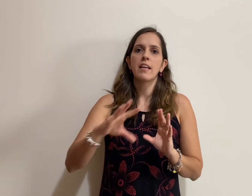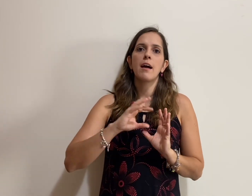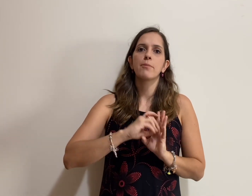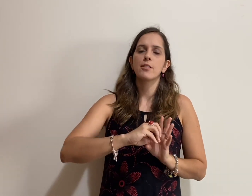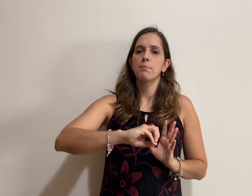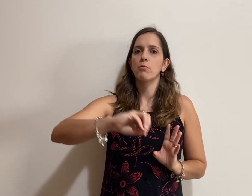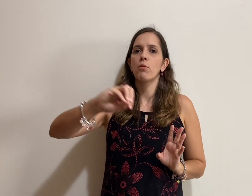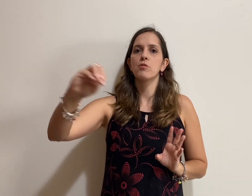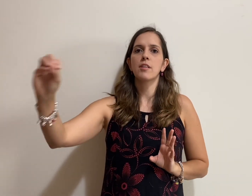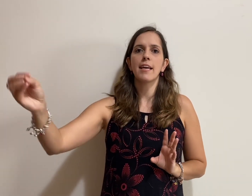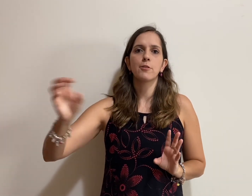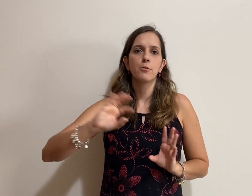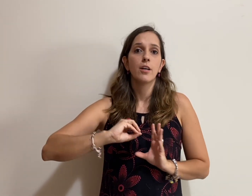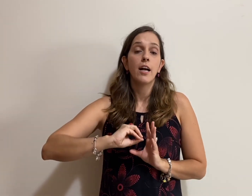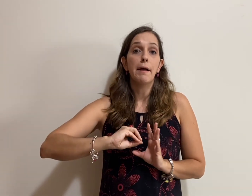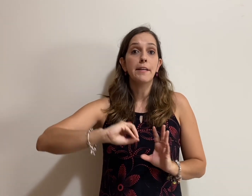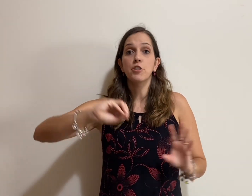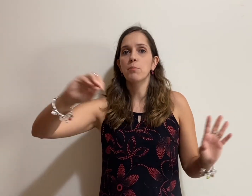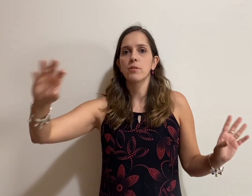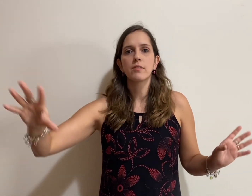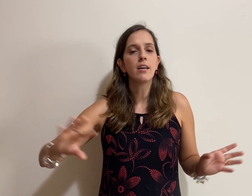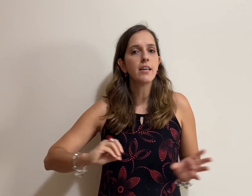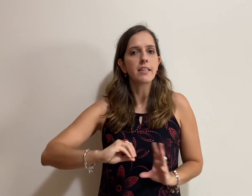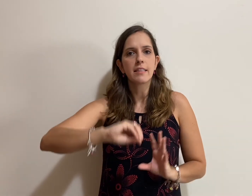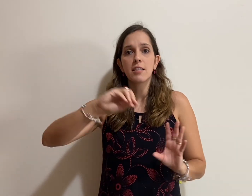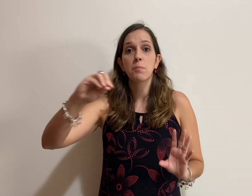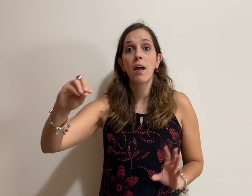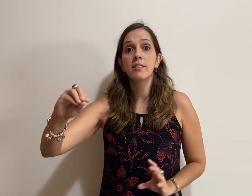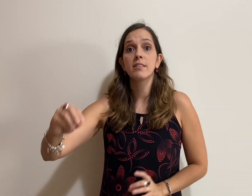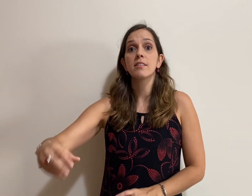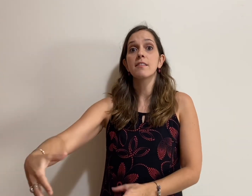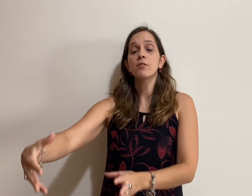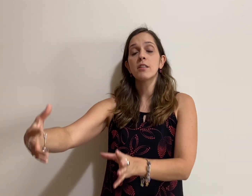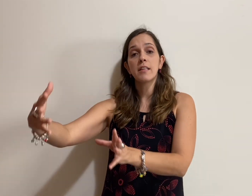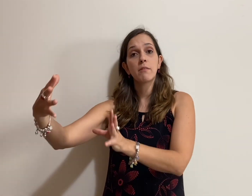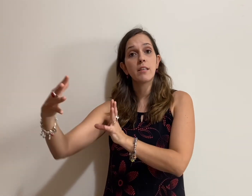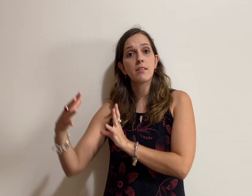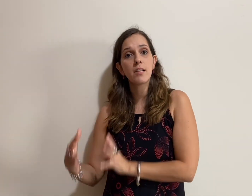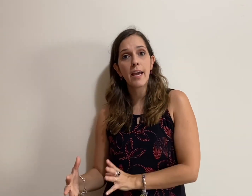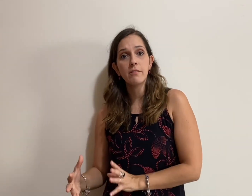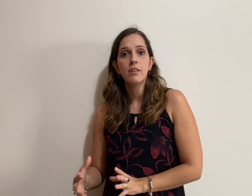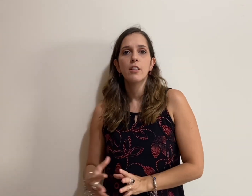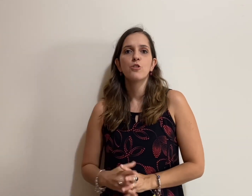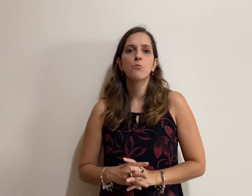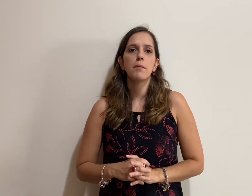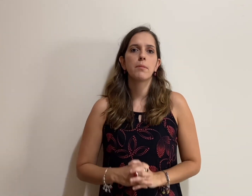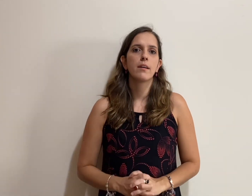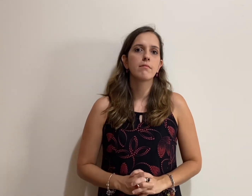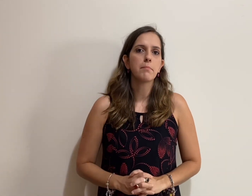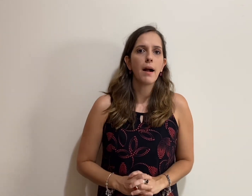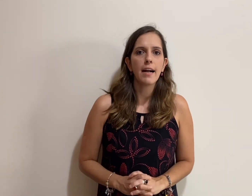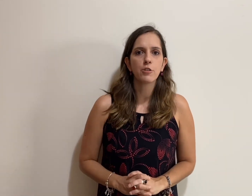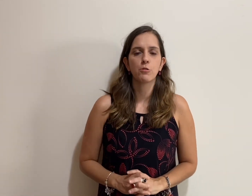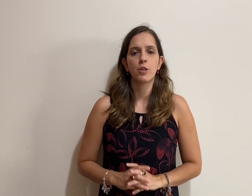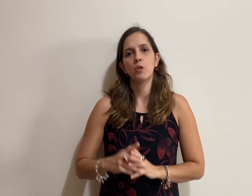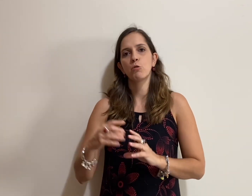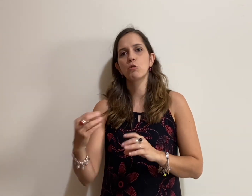lá, por exemplo, o conceito de botânica das plantas e você tem o desenho de uma planta embaixo. Ou seja, eu estou